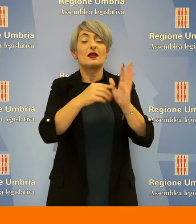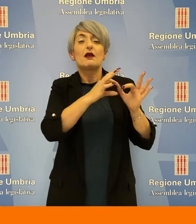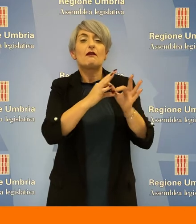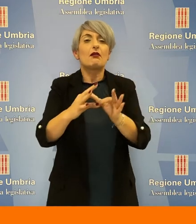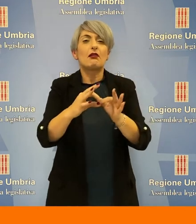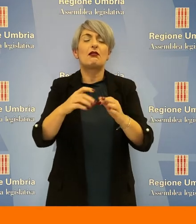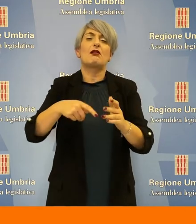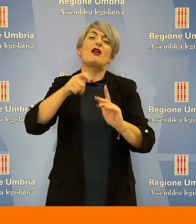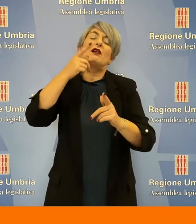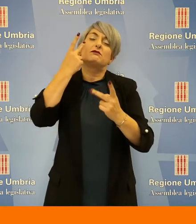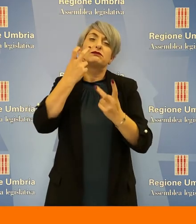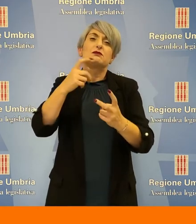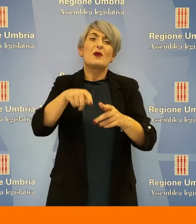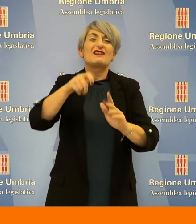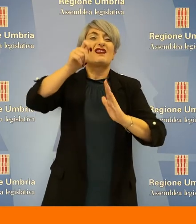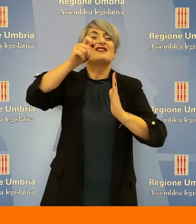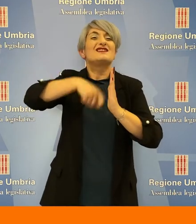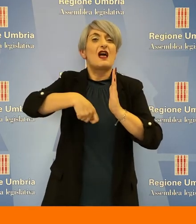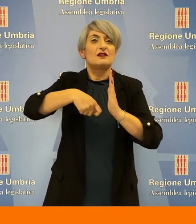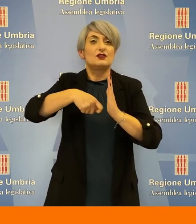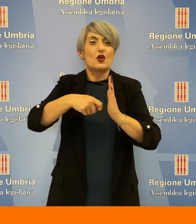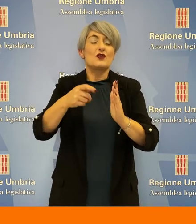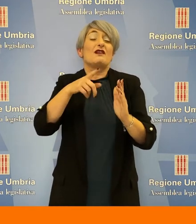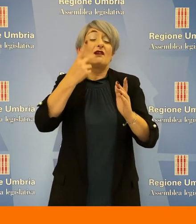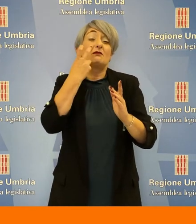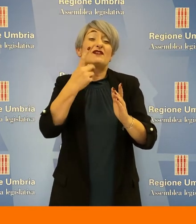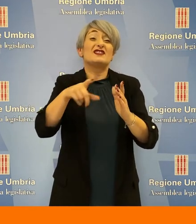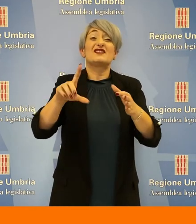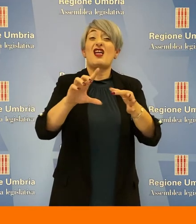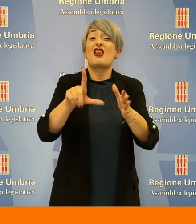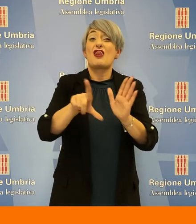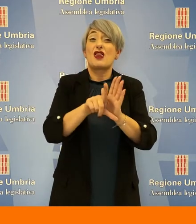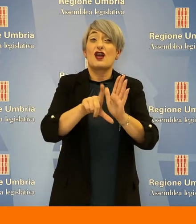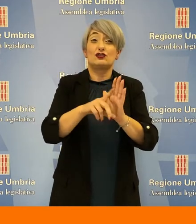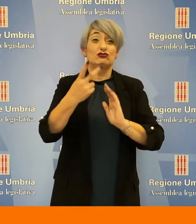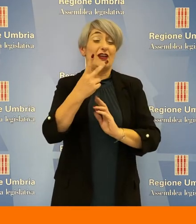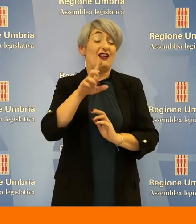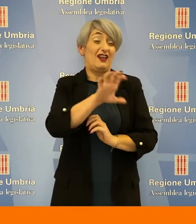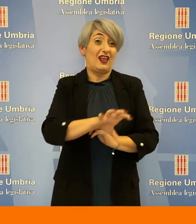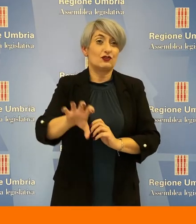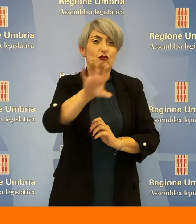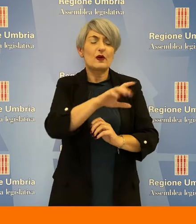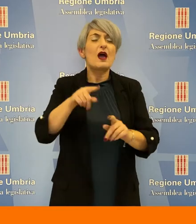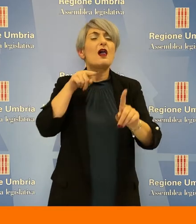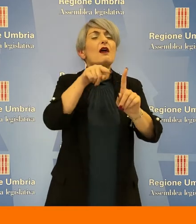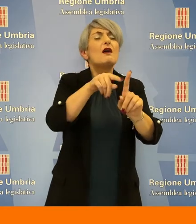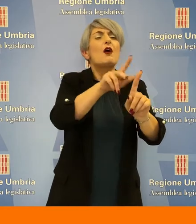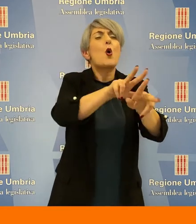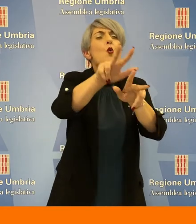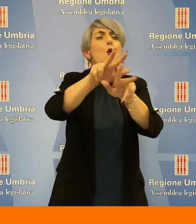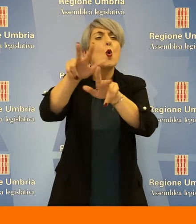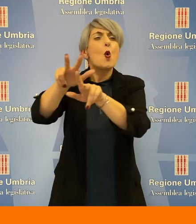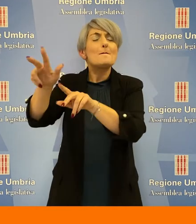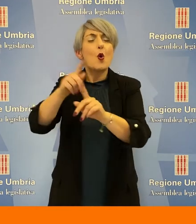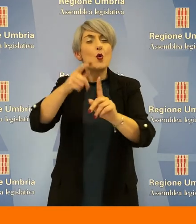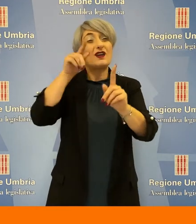questione riferita all'applicazione delle sanzioni previste nella legge regionale che riguardano i comuni non rispettosi degli